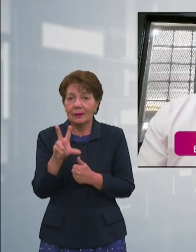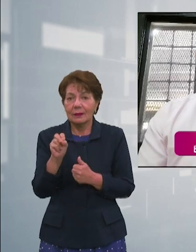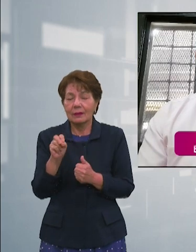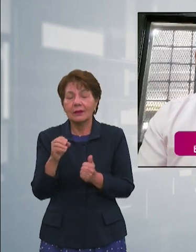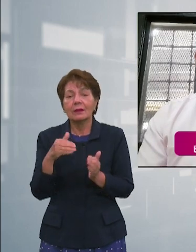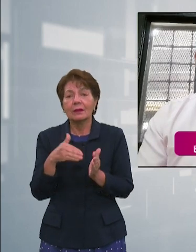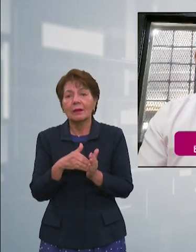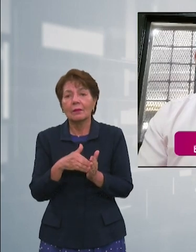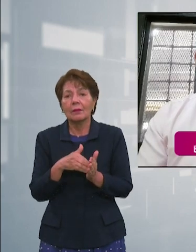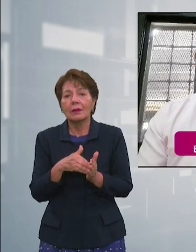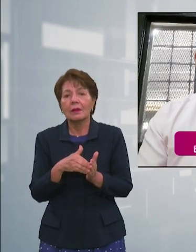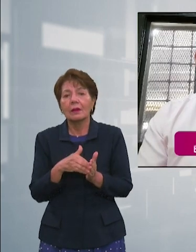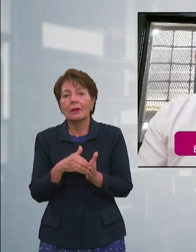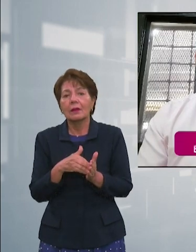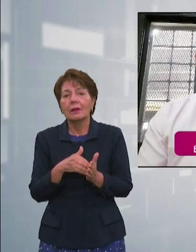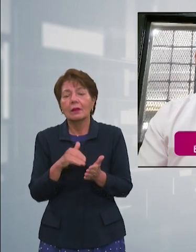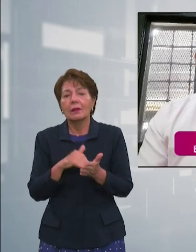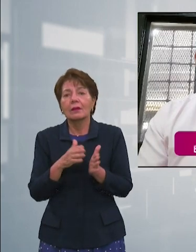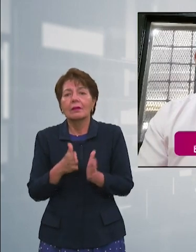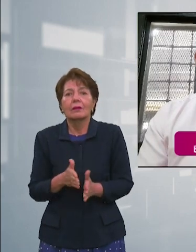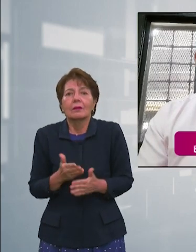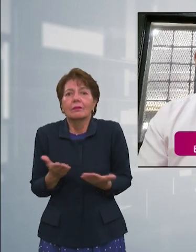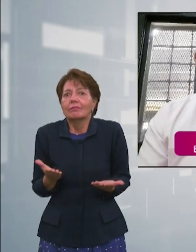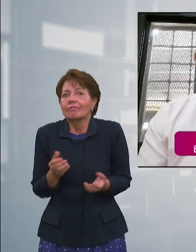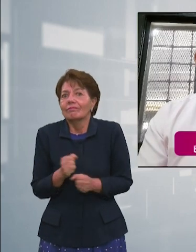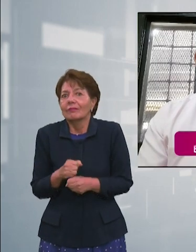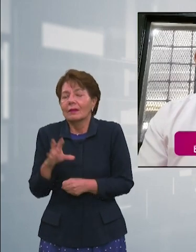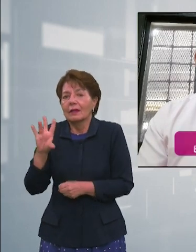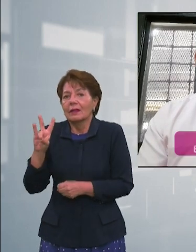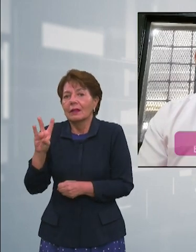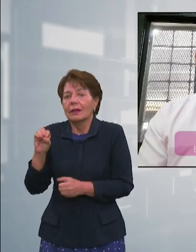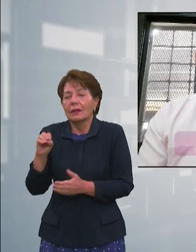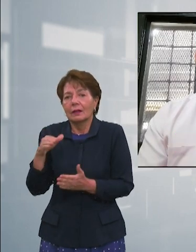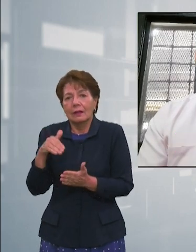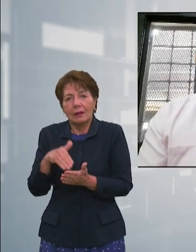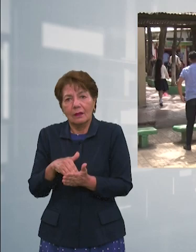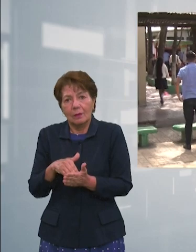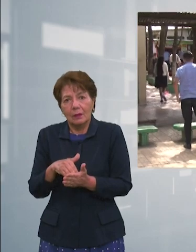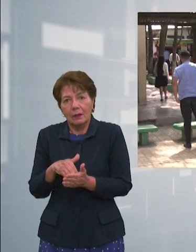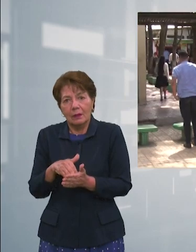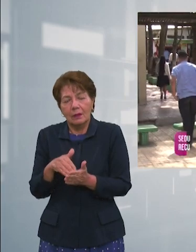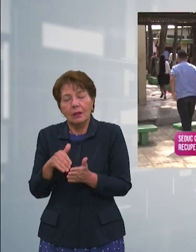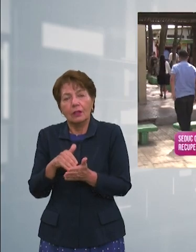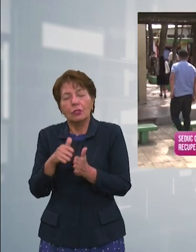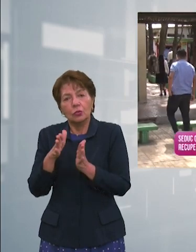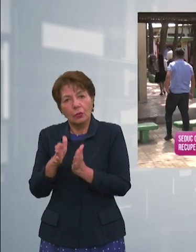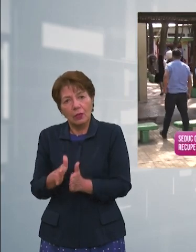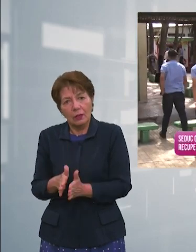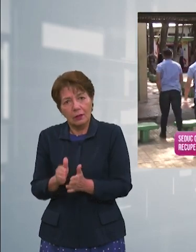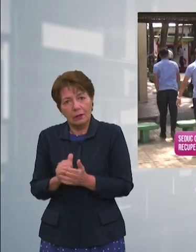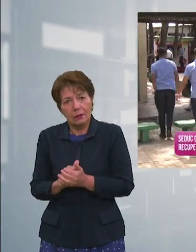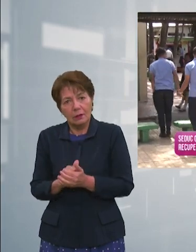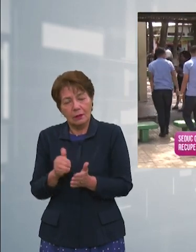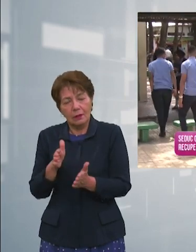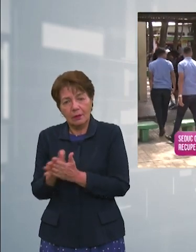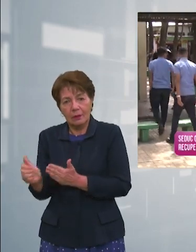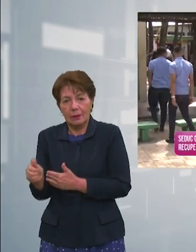¿qué se hace con esos 70.000 estudiantes reprobados? El director del Instituto Jesús Mía Selva, Anael